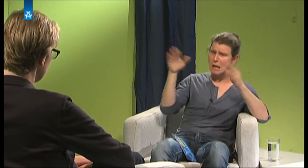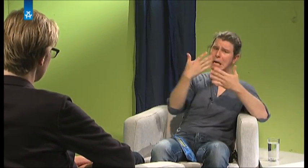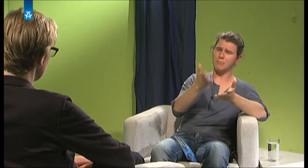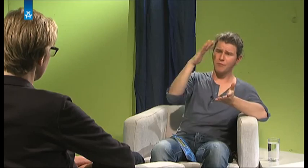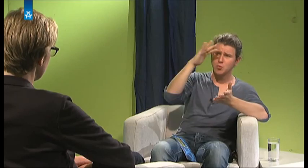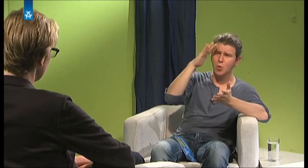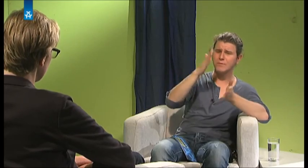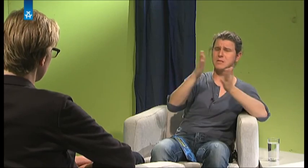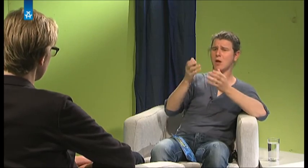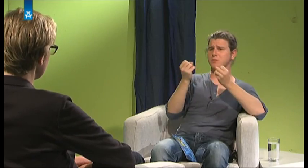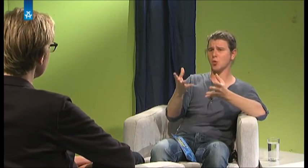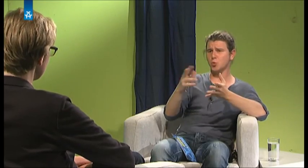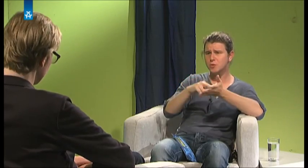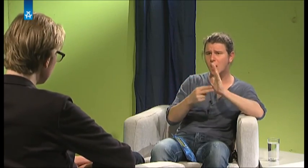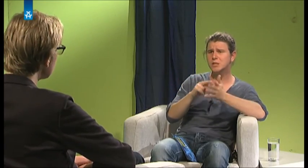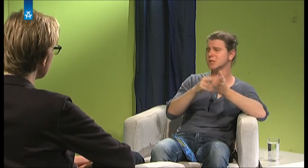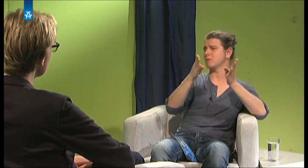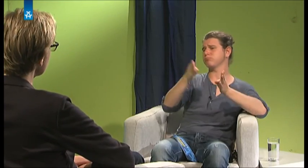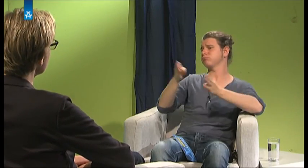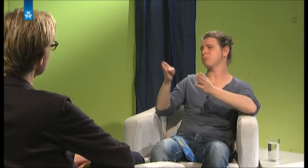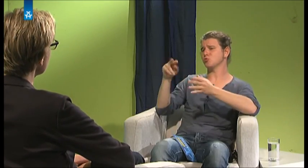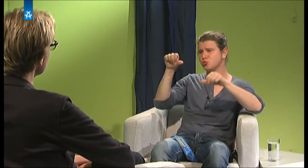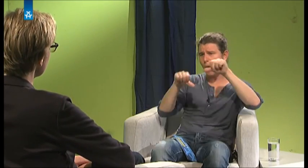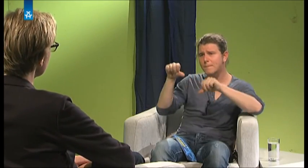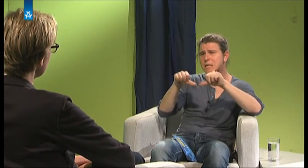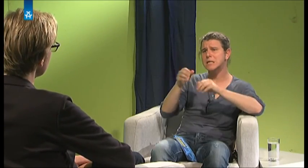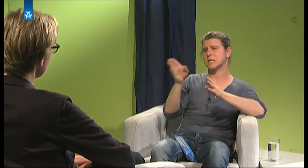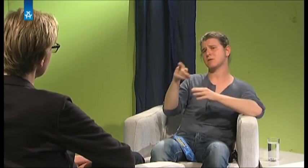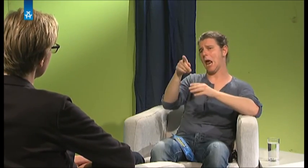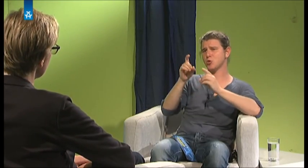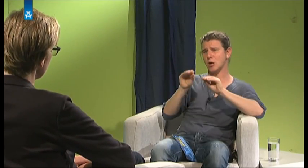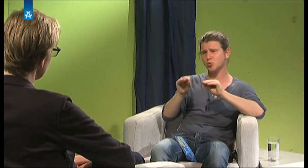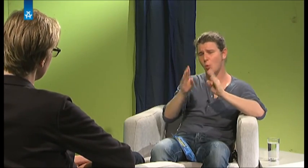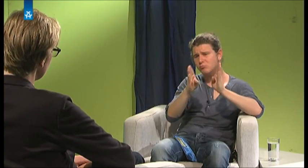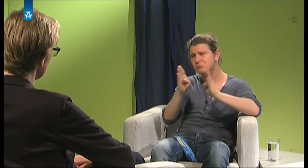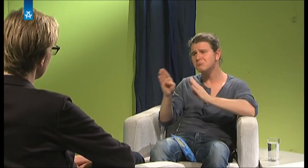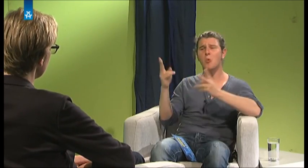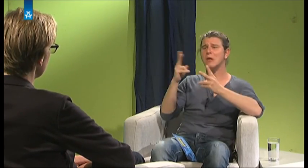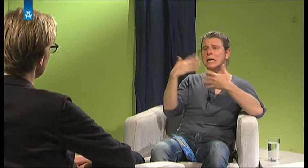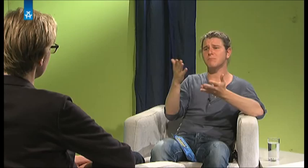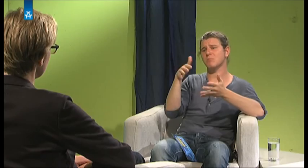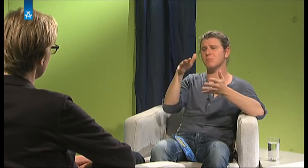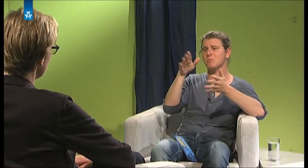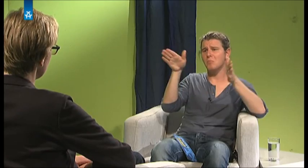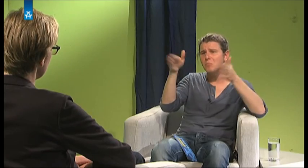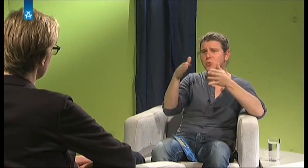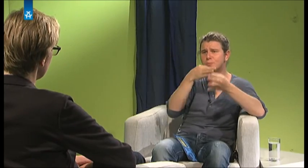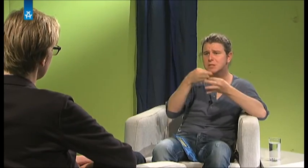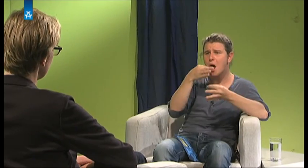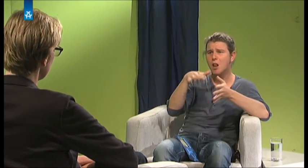studieren? Philosophie, Naturwissenschaften, Chemie, keine Ahnung, Education, Pädagogik, das, was du genannt hast. Oder gibt es da auch nur spezielle Bereiche, die